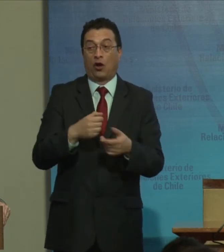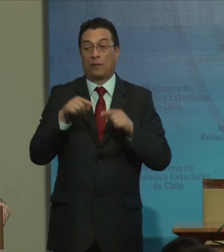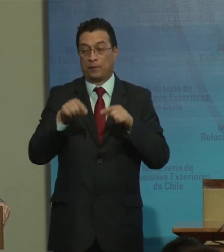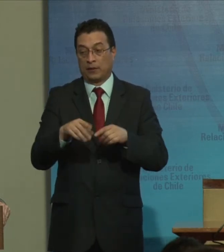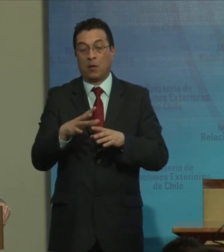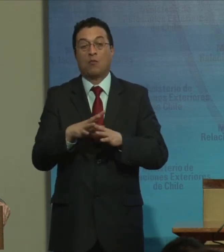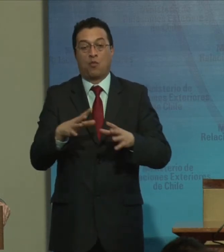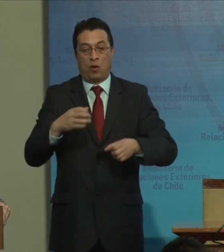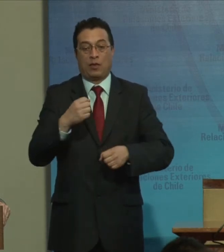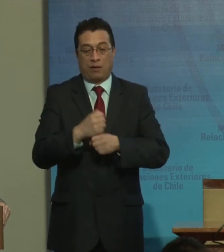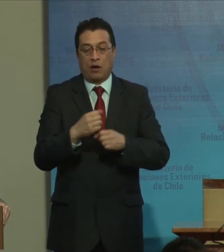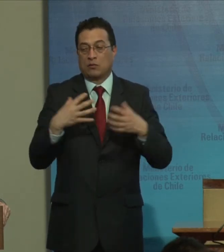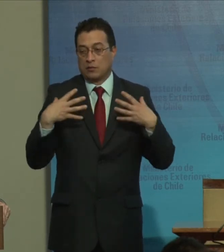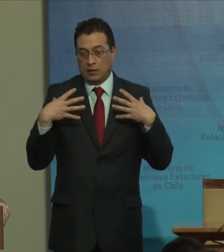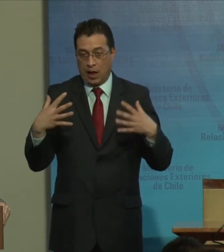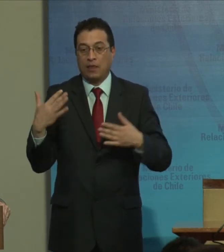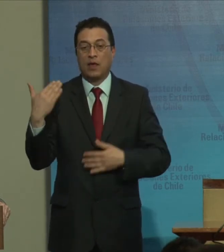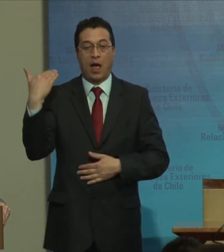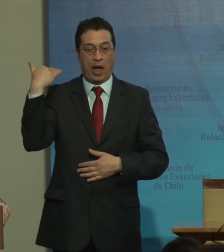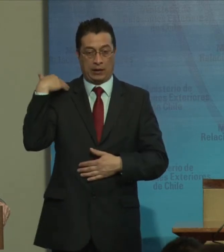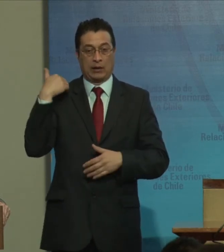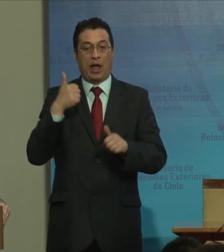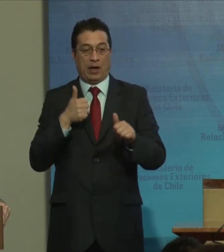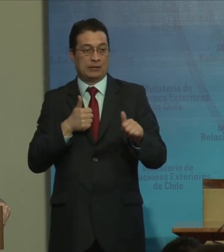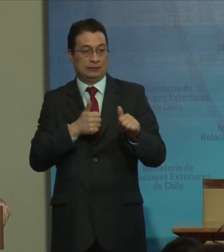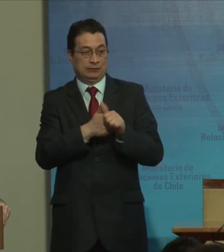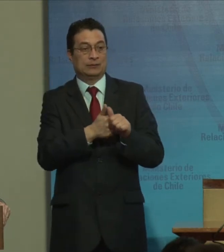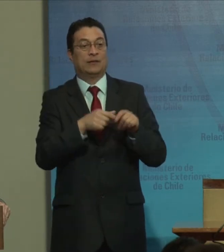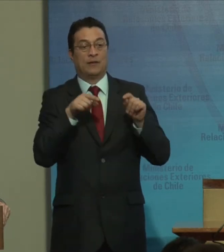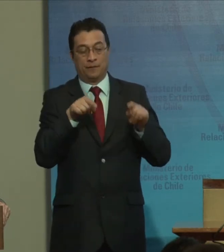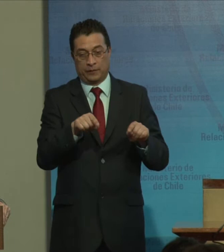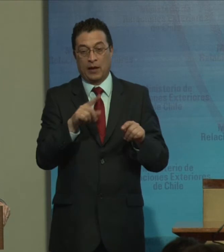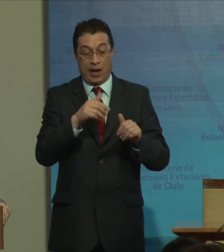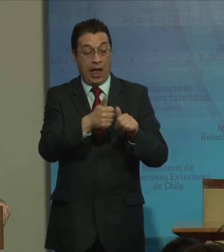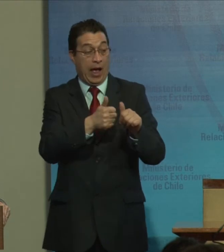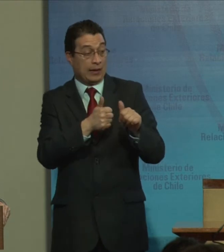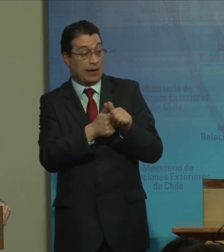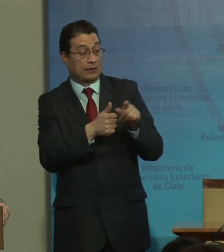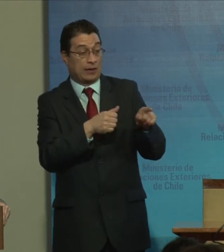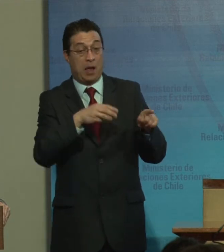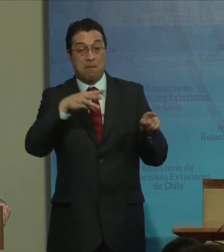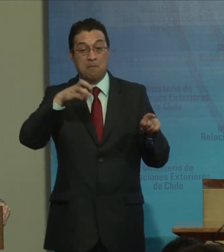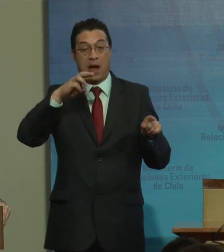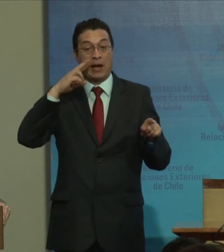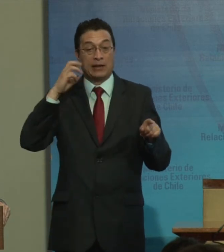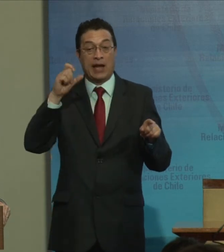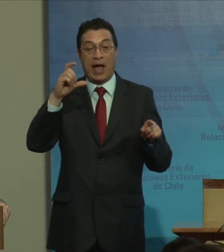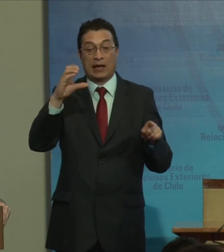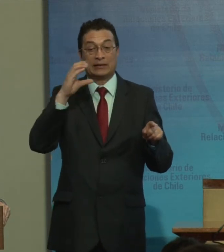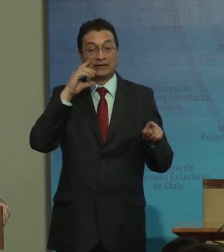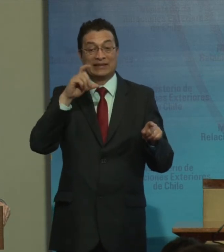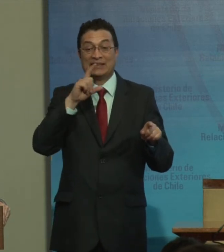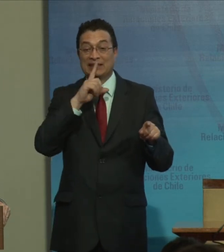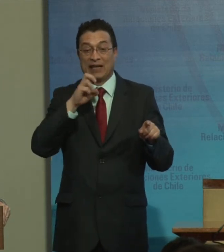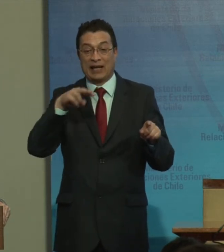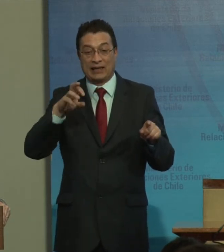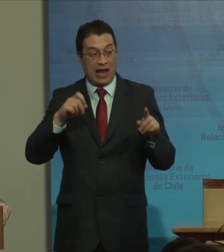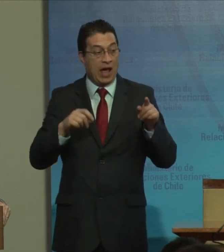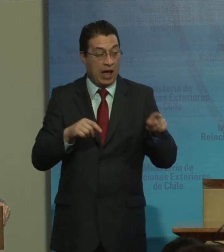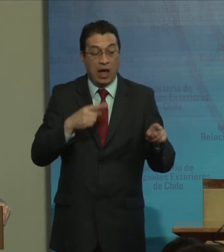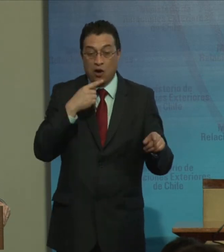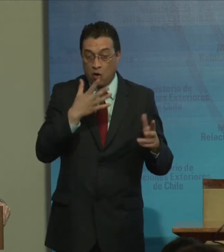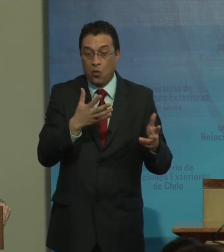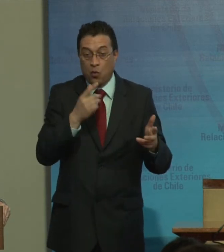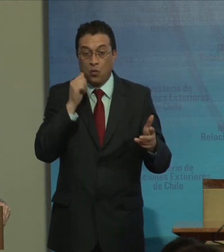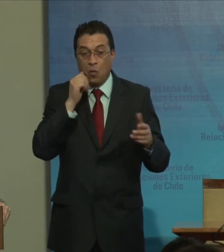tremendo trabajo que está detrás. Y por supuesto detrás de María Soledad Cisterna hay un montón, montón de gente